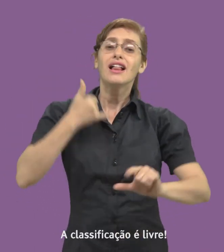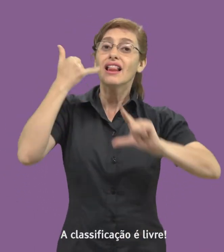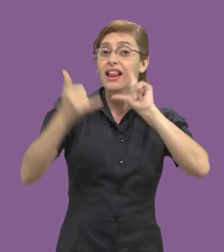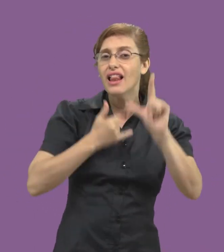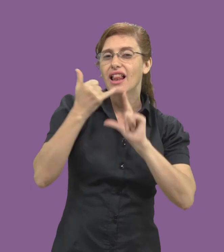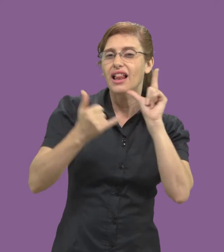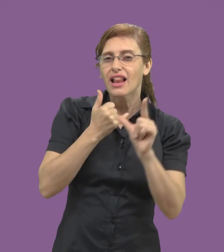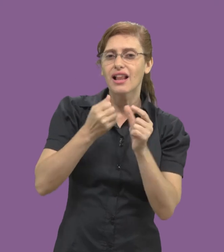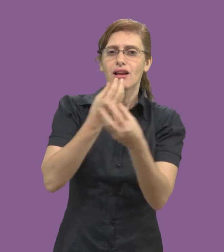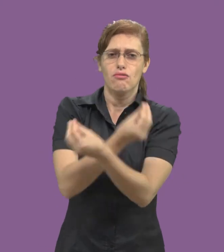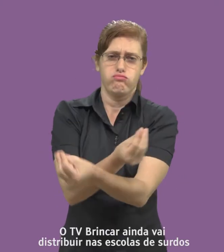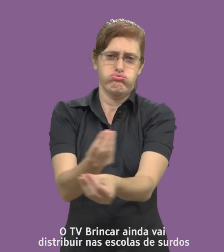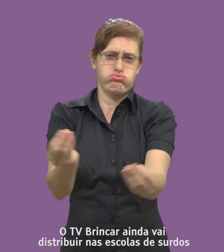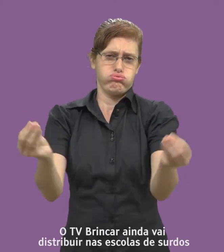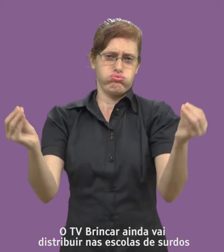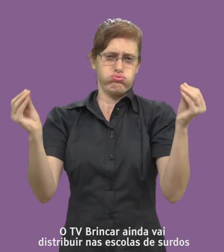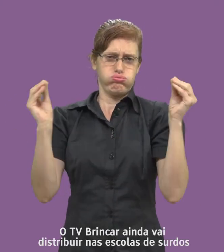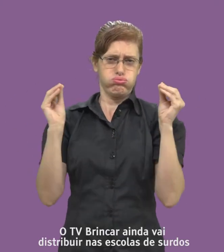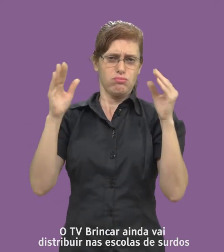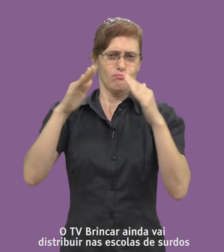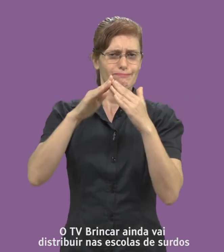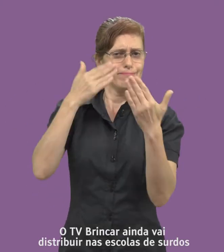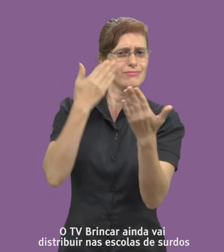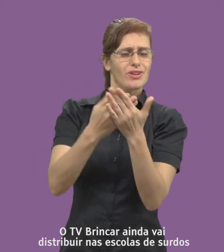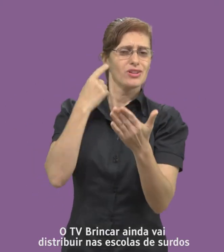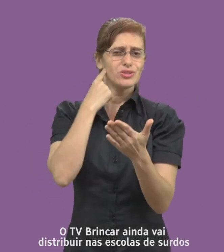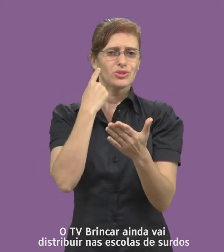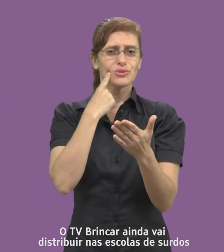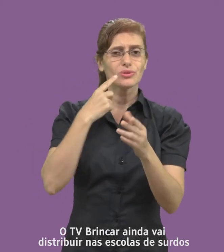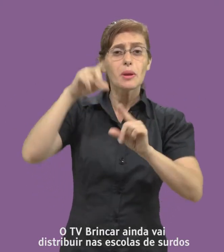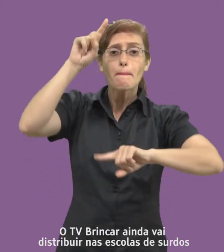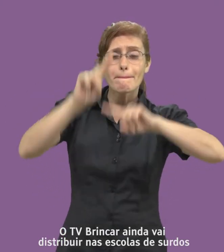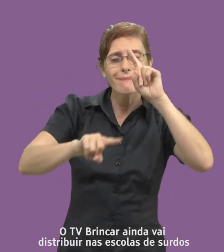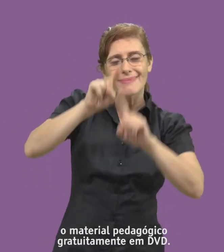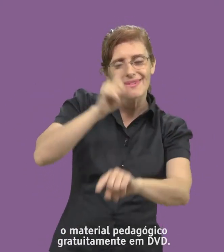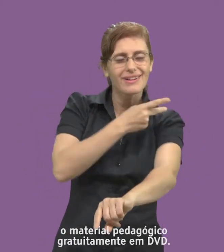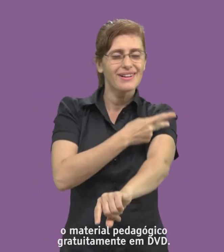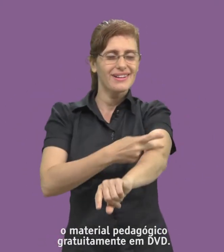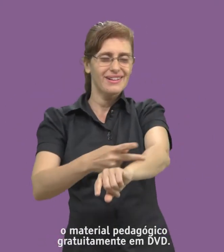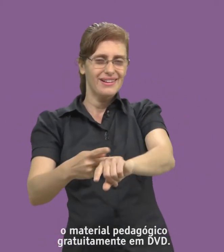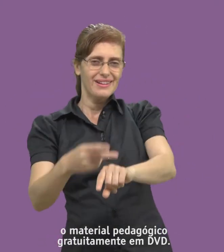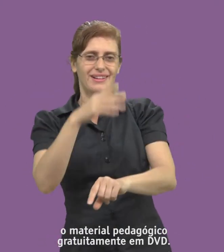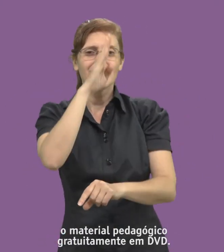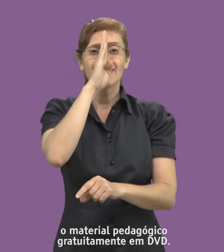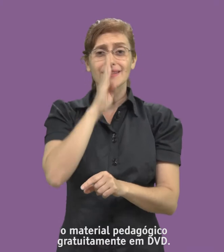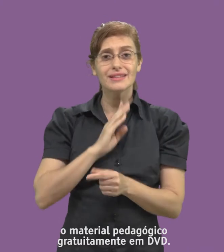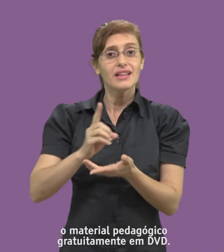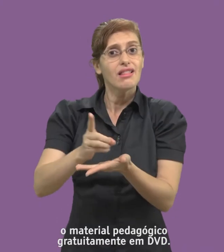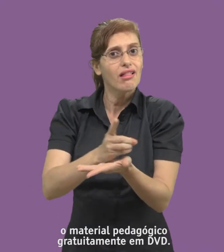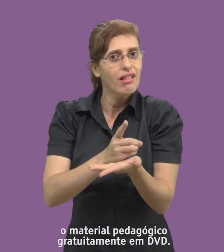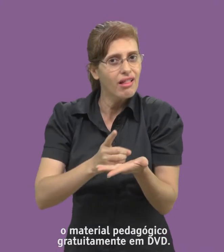O TV Brincar ainda vai distribuir nas escolas de surdos o material pedagógico gratuitamente em DVD.